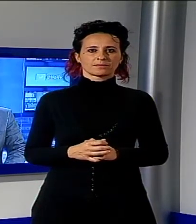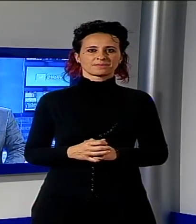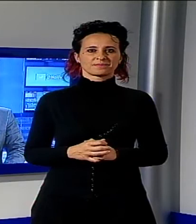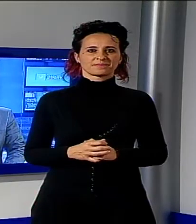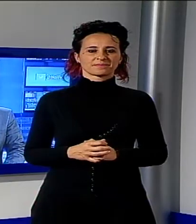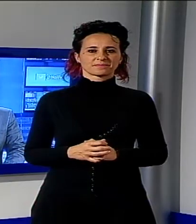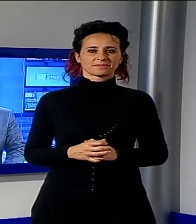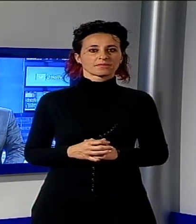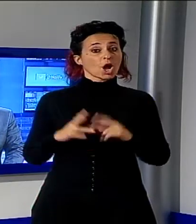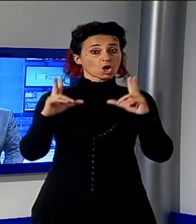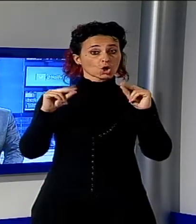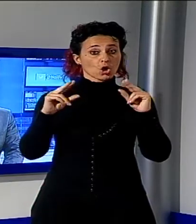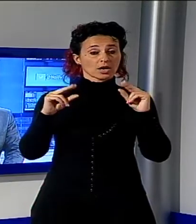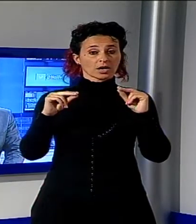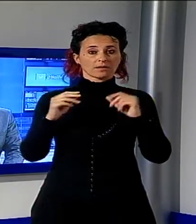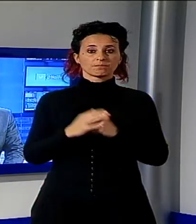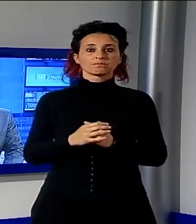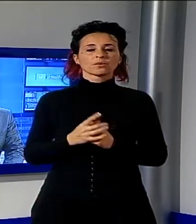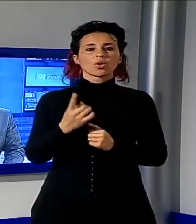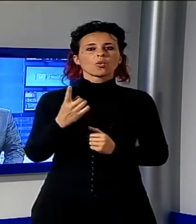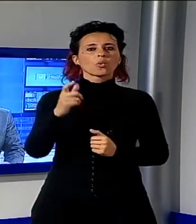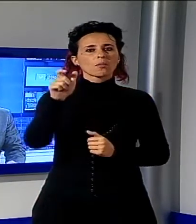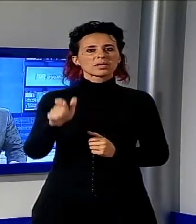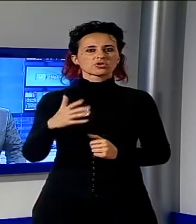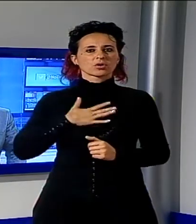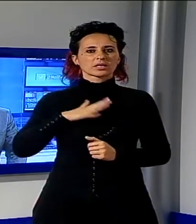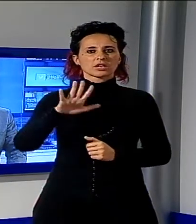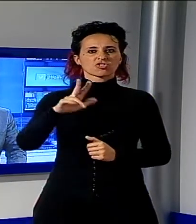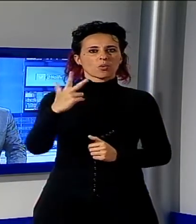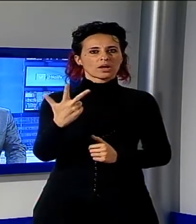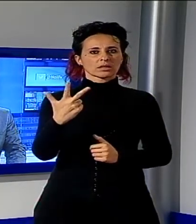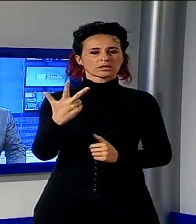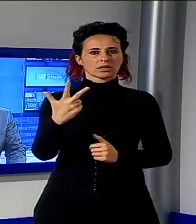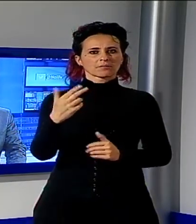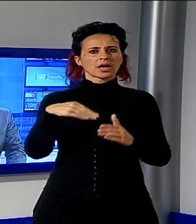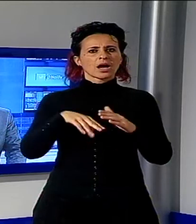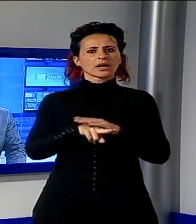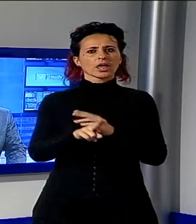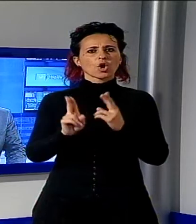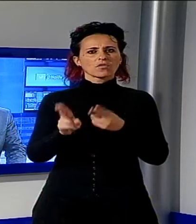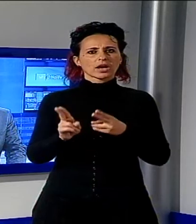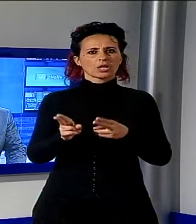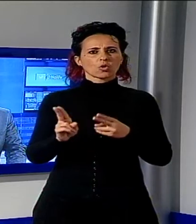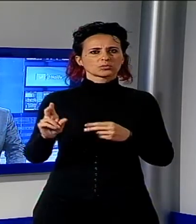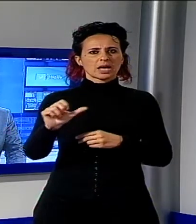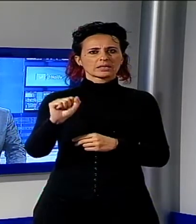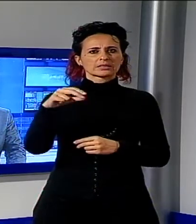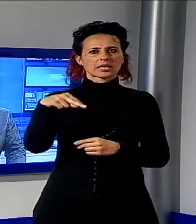La cronaca, un 53enne di Lucca è ricoverato in prognosi riservato all'ospedale San Luca per un trauma